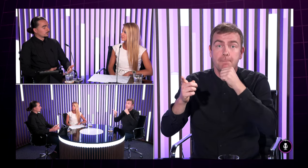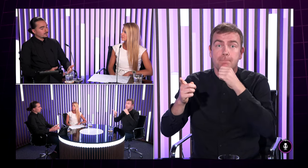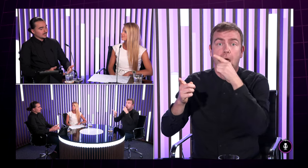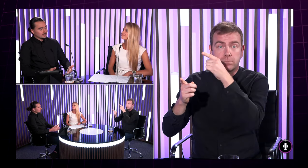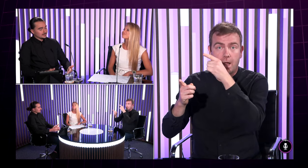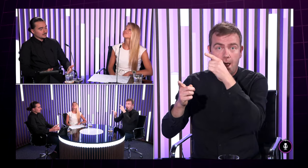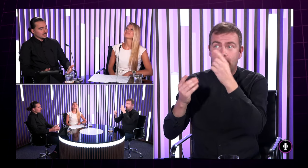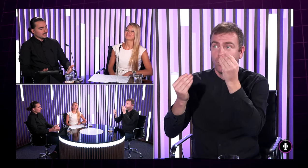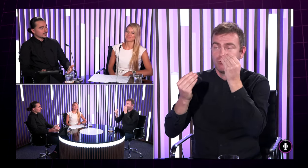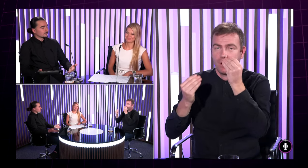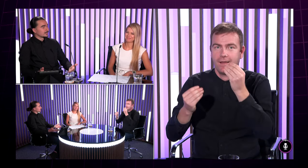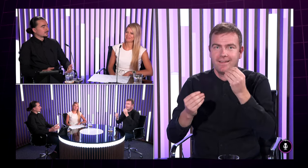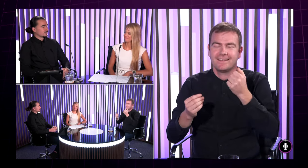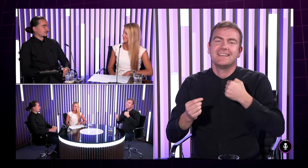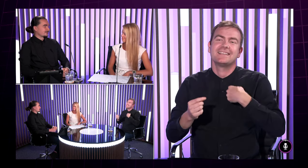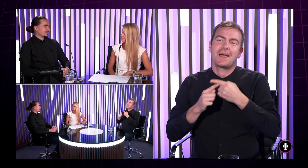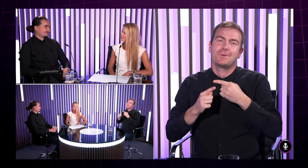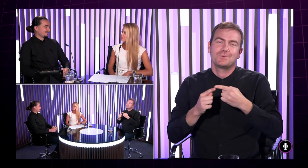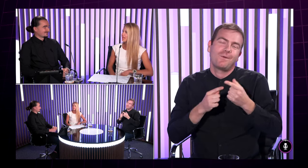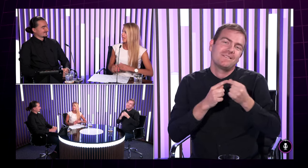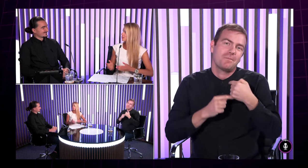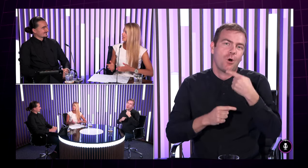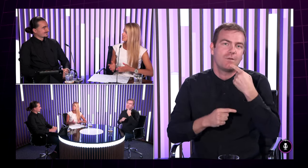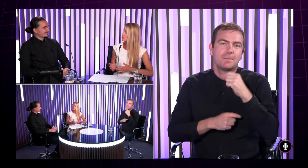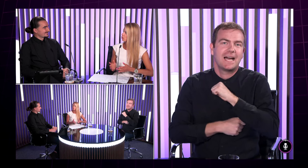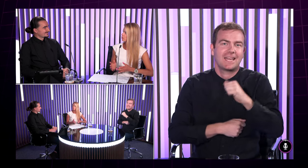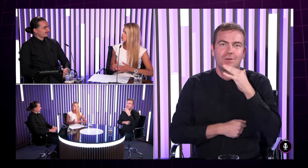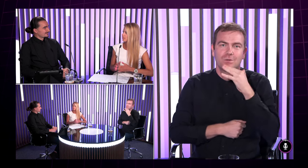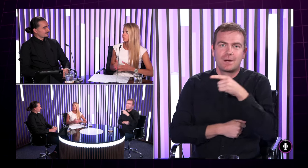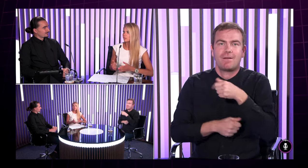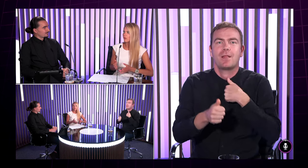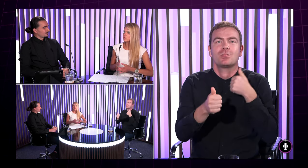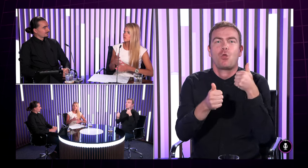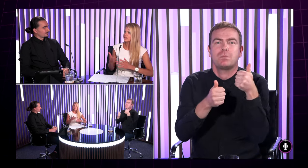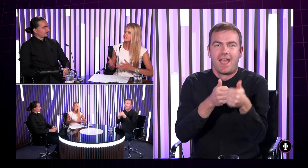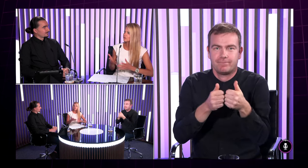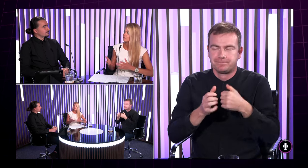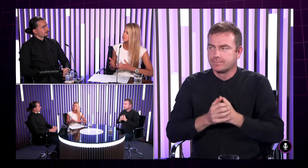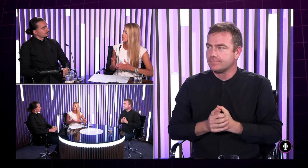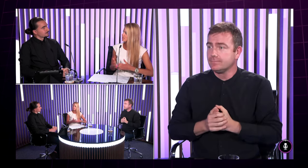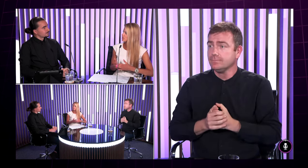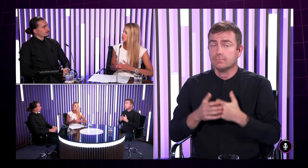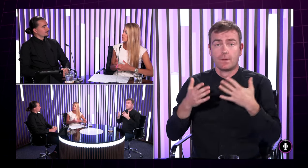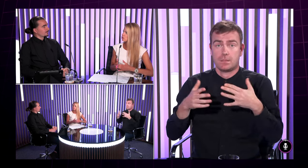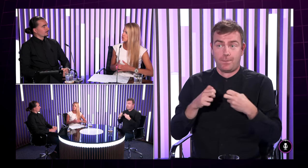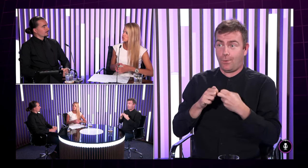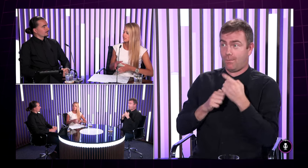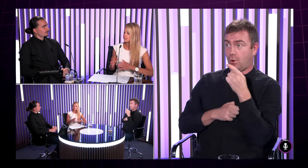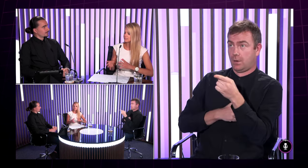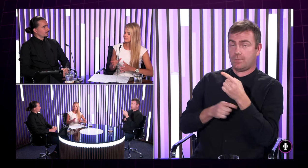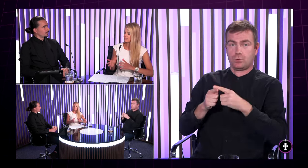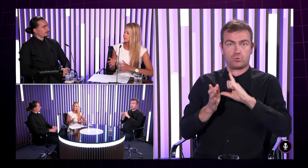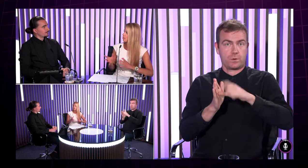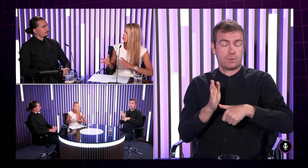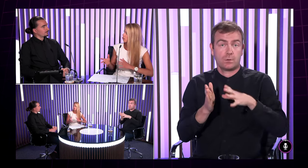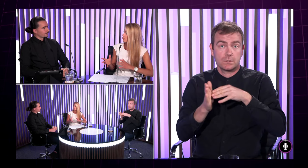rozprávam lebo dobieham teda tie zameškané roky ktorý som nerozprával ale nemali ste problém že niekto by povedal možno že v neskorom veku ste sa začali učiť že